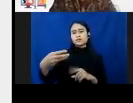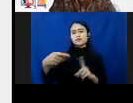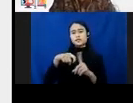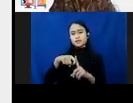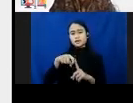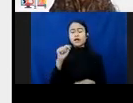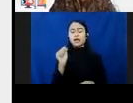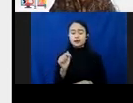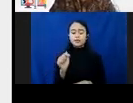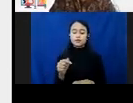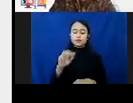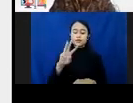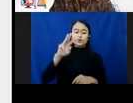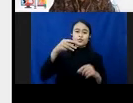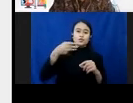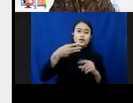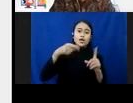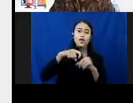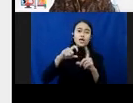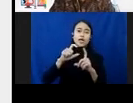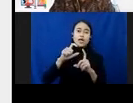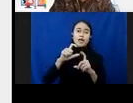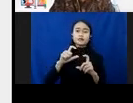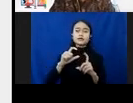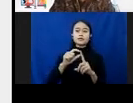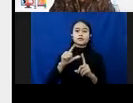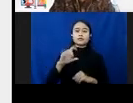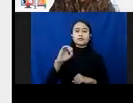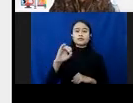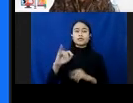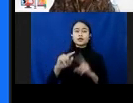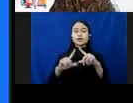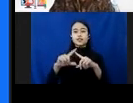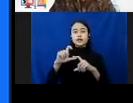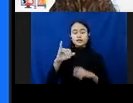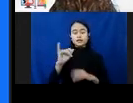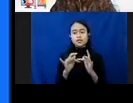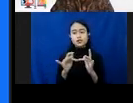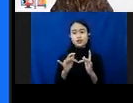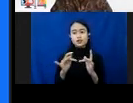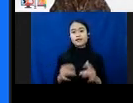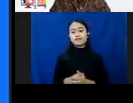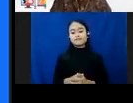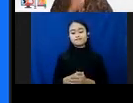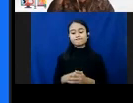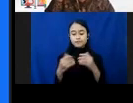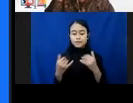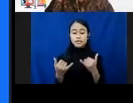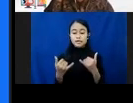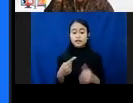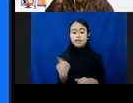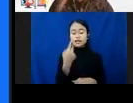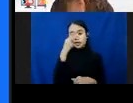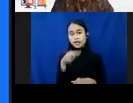online tadi itu. Supaya kita tidak salah dalam memahami konsepsi ini dengan baik dan benar. Nah, sekarang kita lihat bagaimana